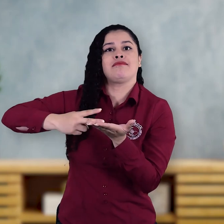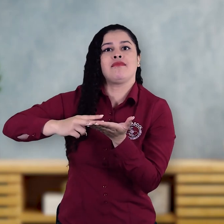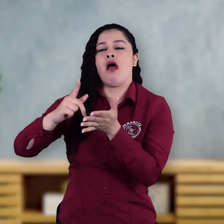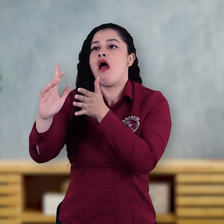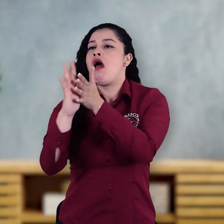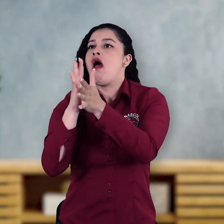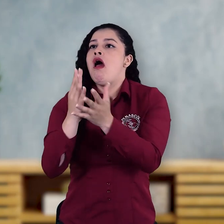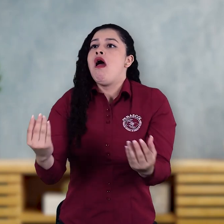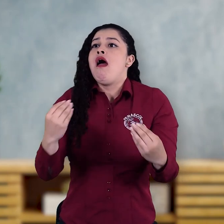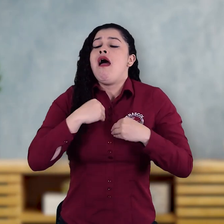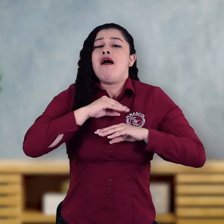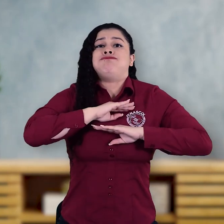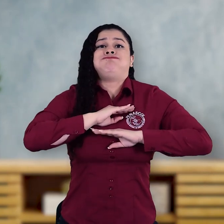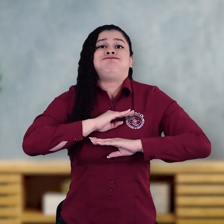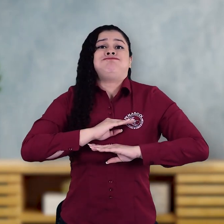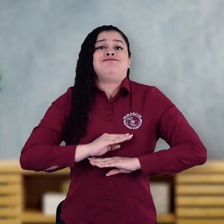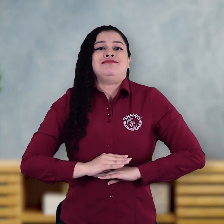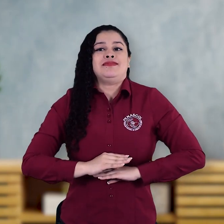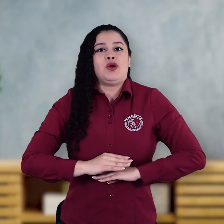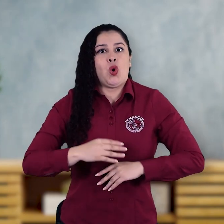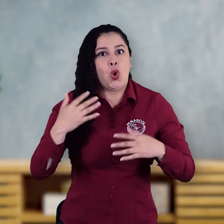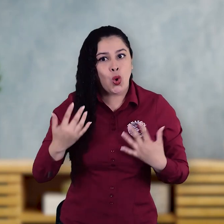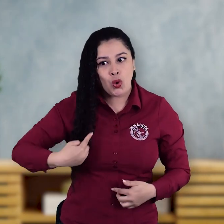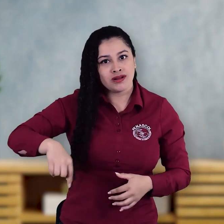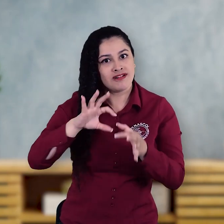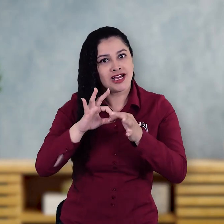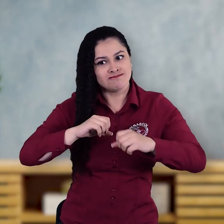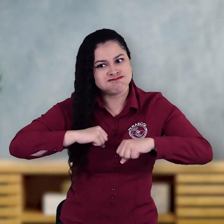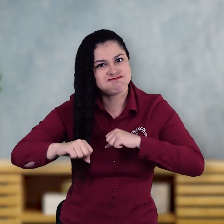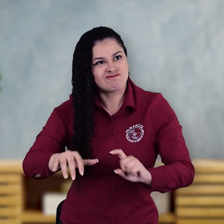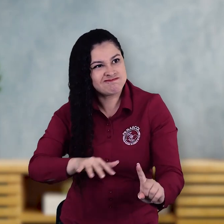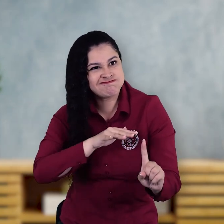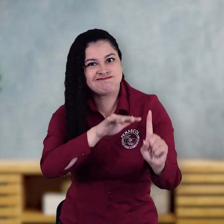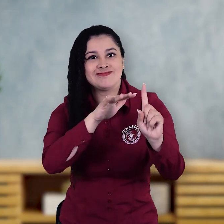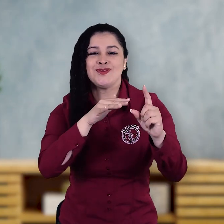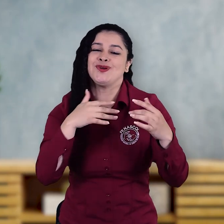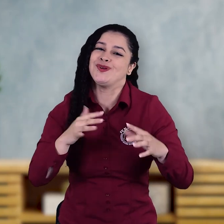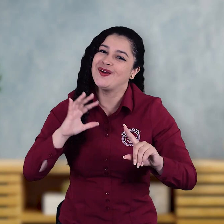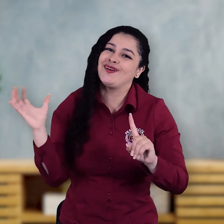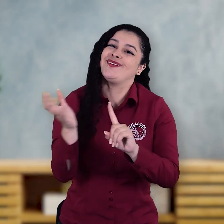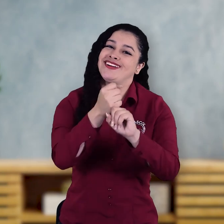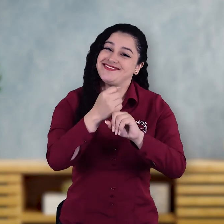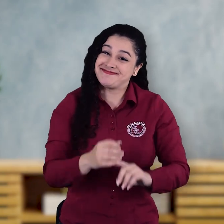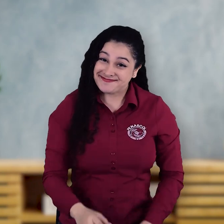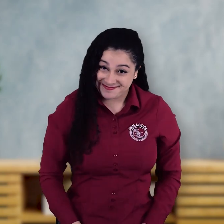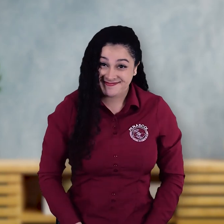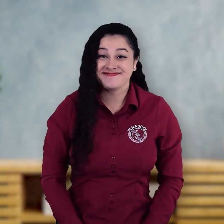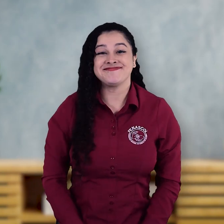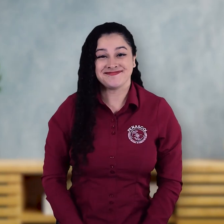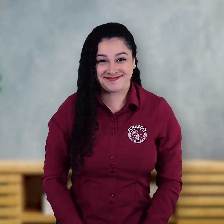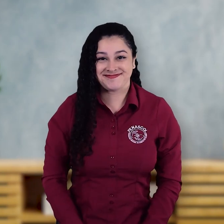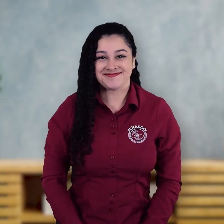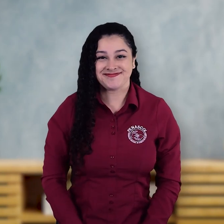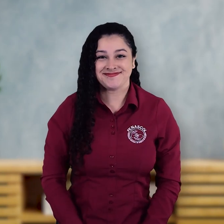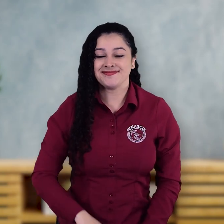recuadro de interpretación a lengua de señas colombiana, dando mucha tranquilidad a todos, gracias a esta incidencia que tuvo un gran logro.